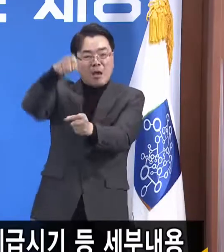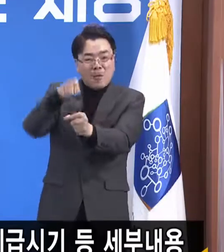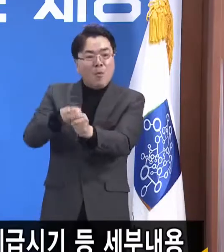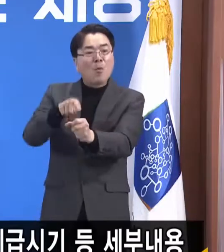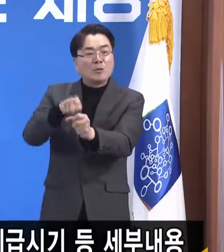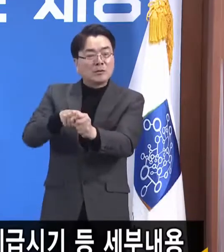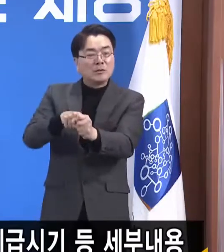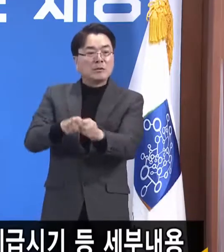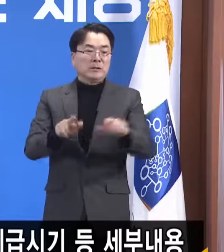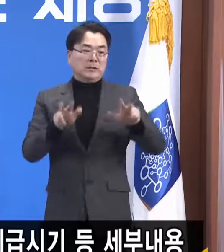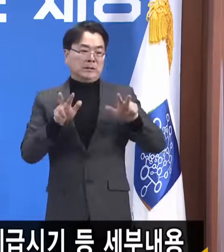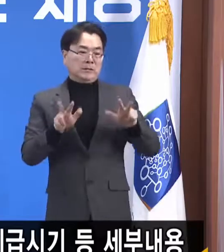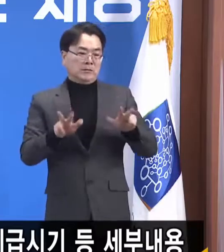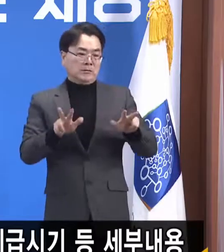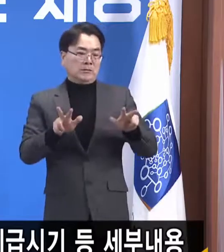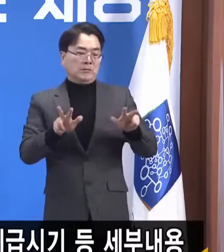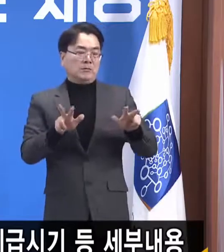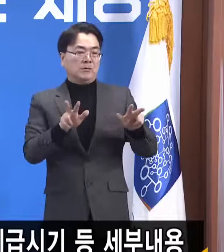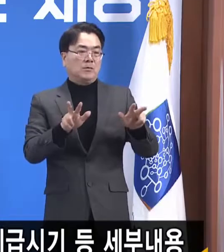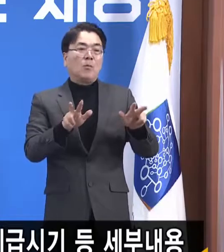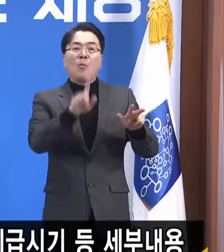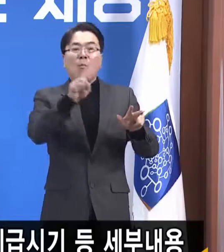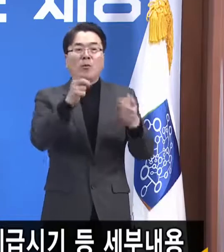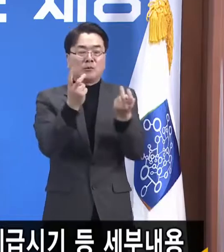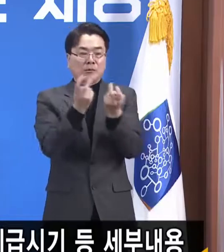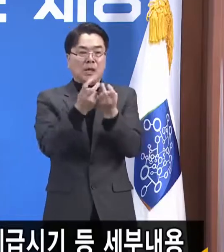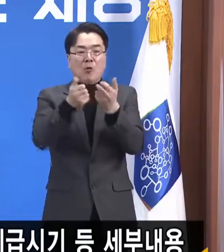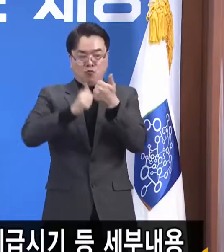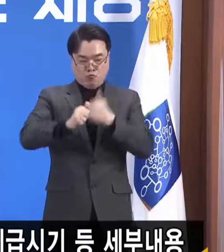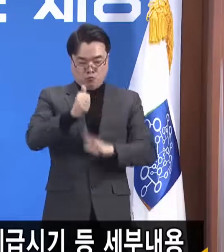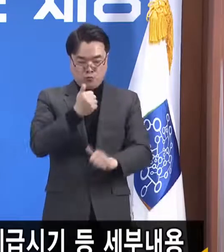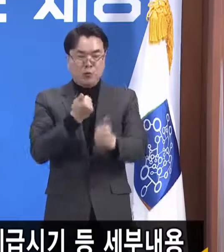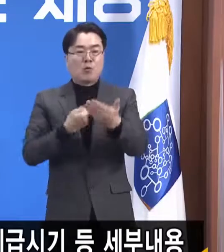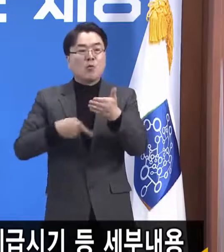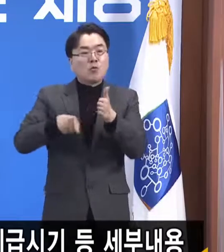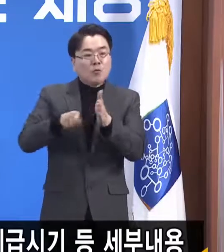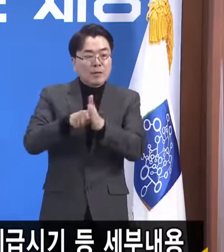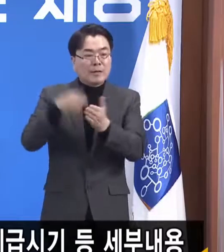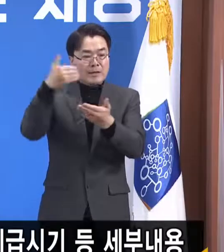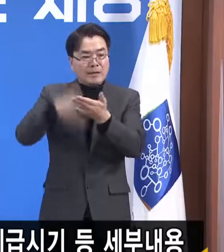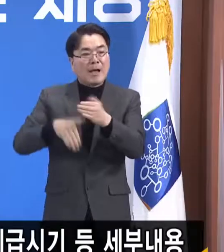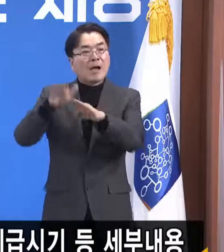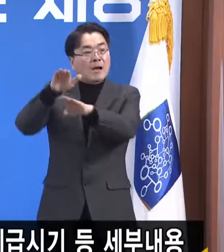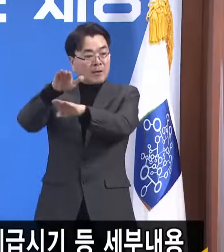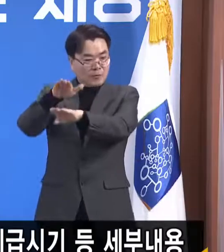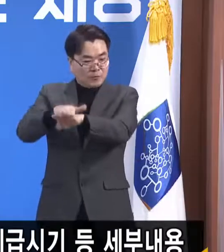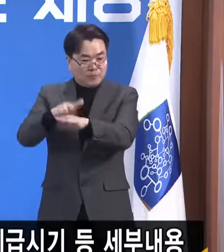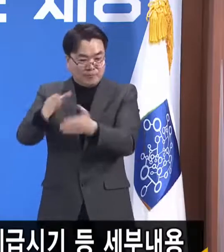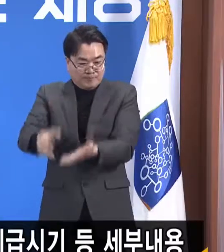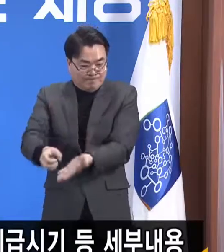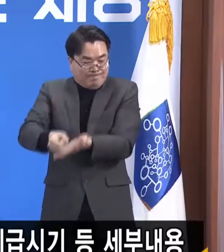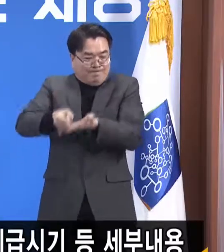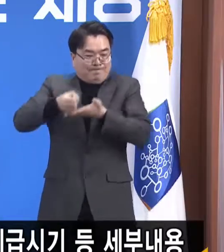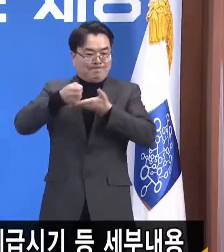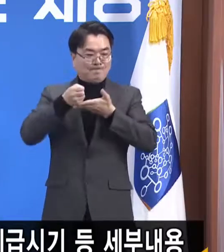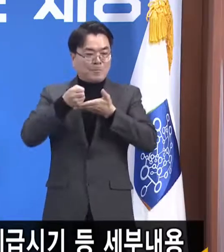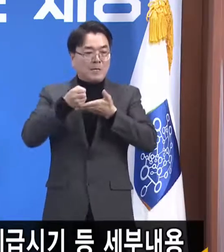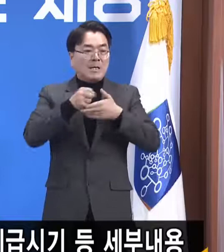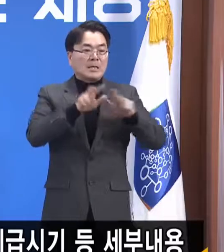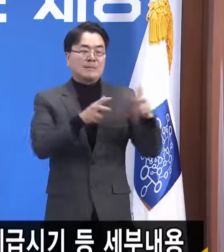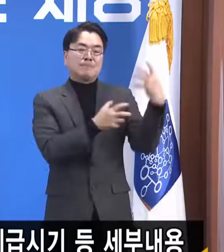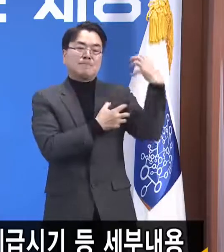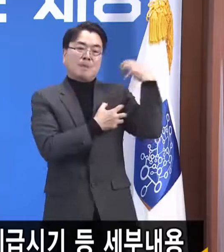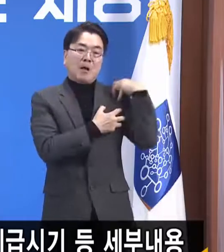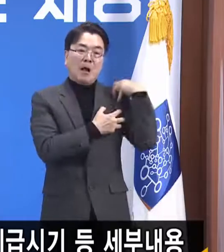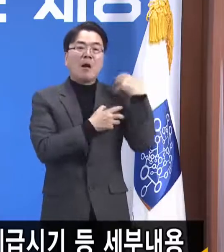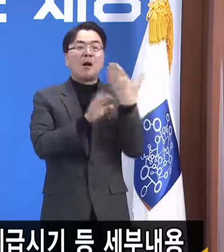후세 세대가 나땅히 부담해야 될 재정 부담을 현 세대가 다 떠안는 꼴이기